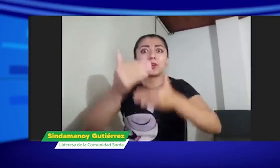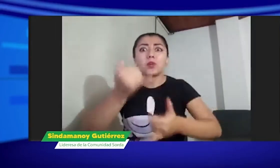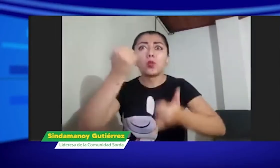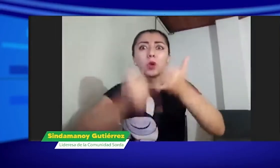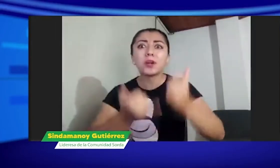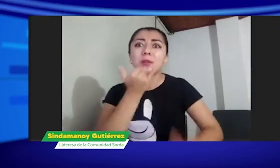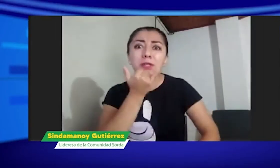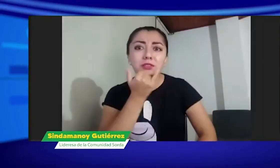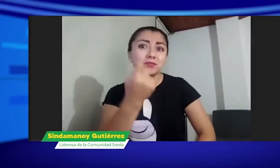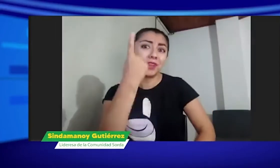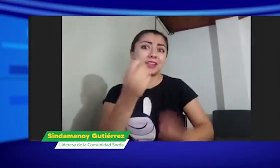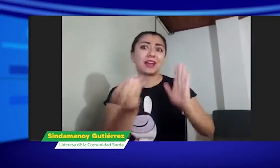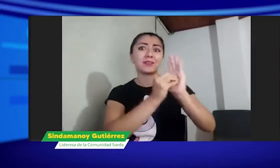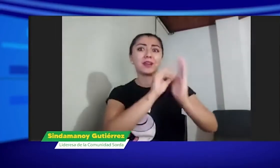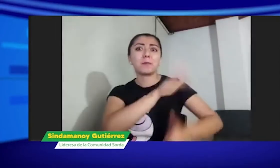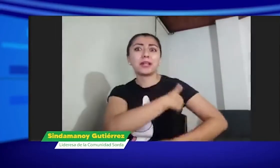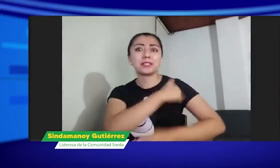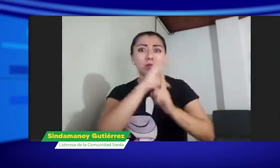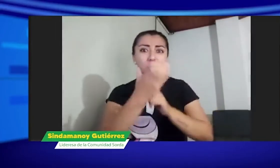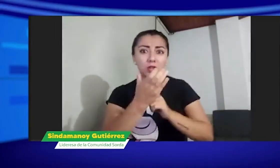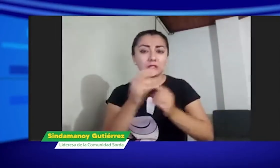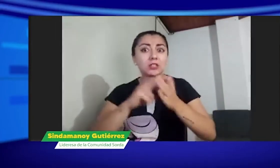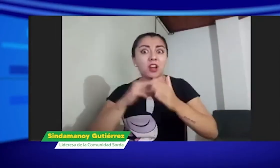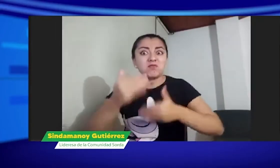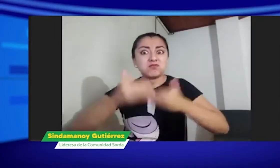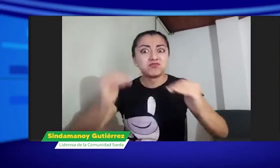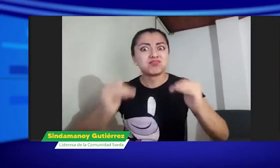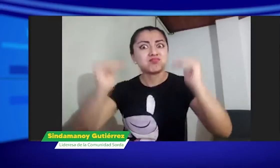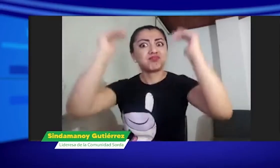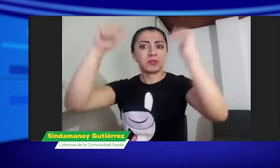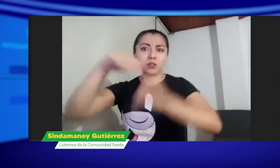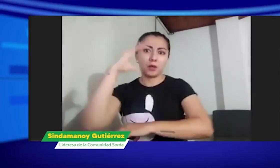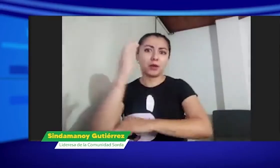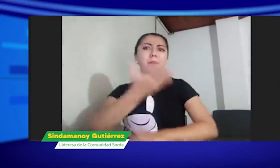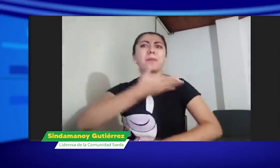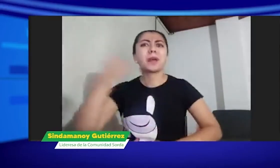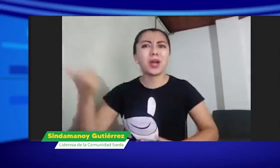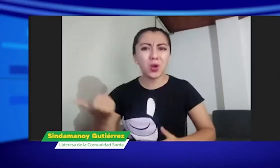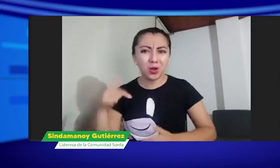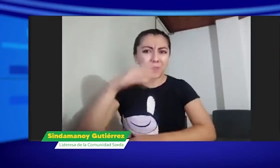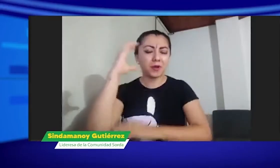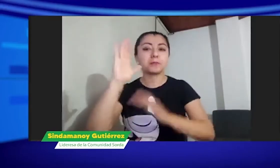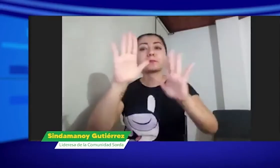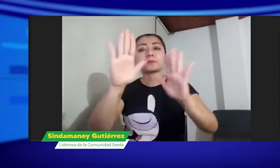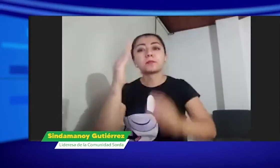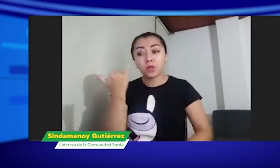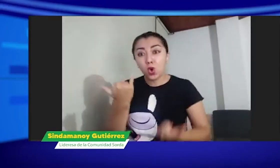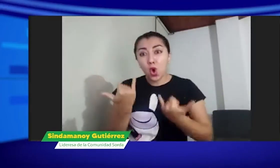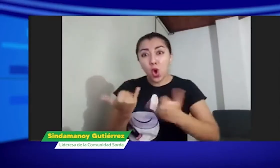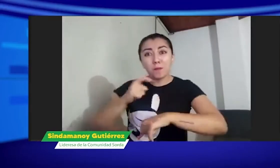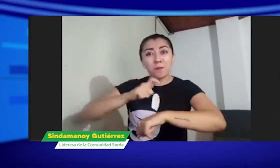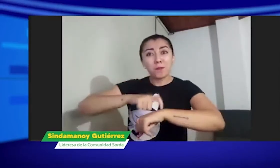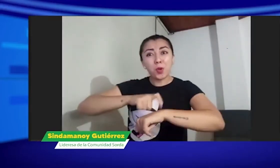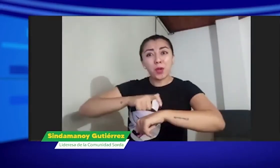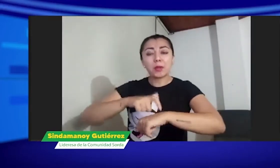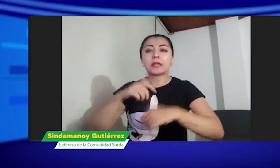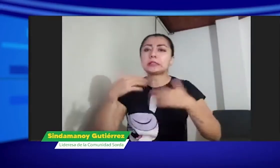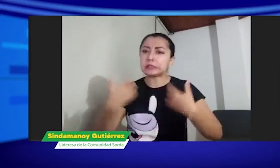pasos, tenemos leyes, tenemos sentencias a nuestro favor y podemos velar porque sea reconocida como un